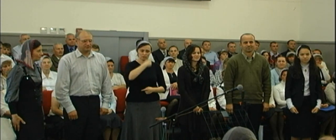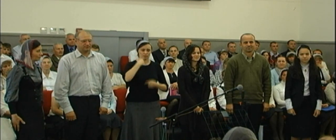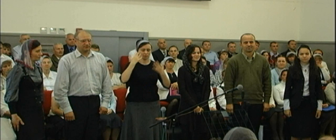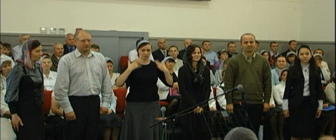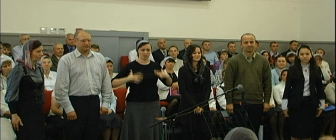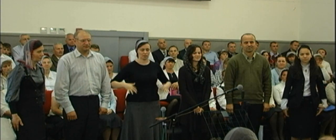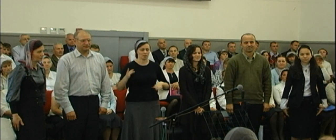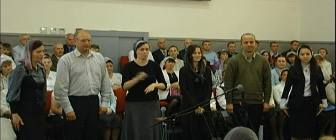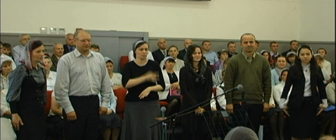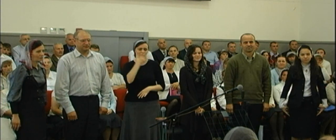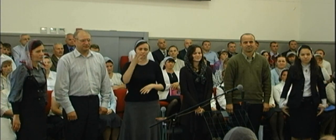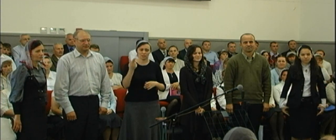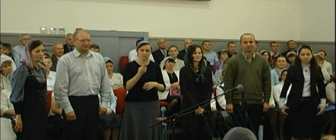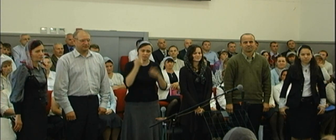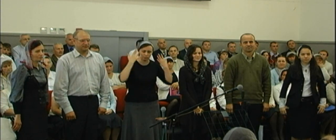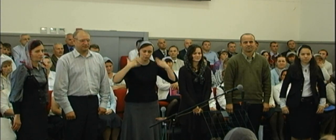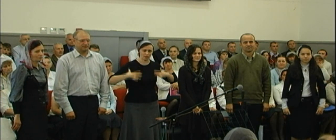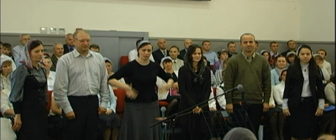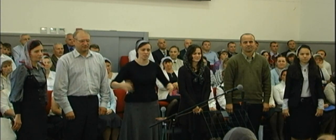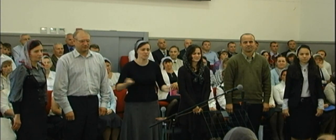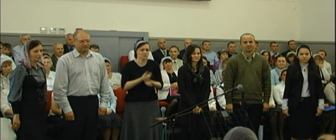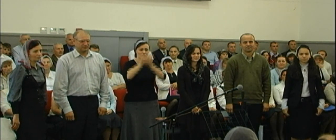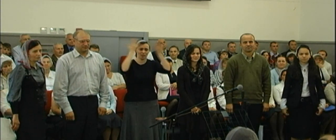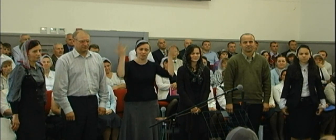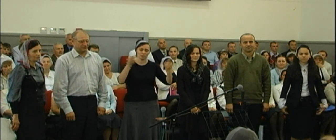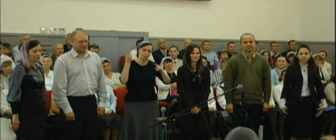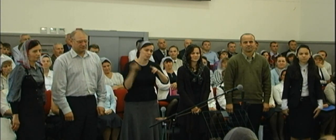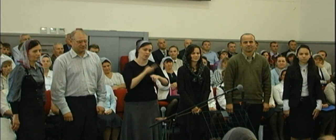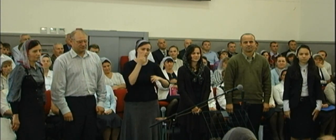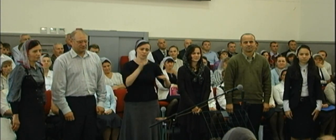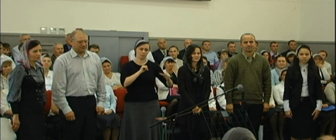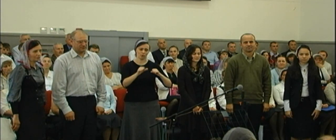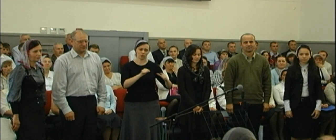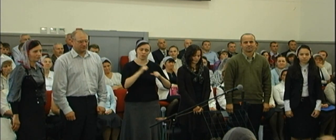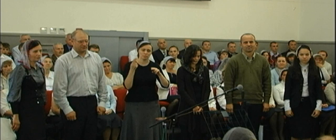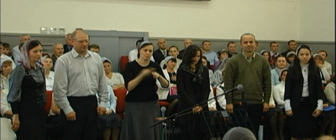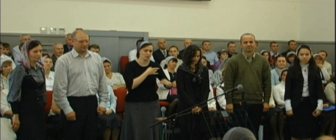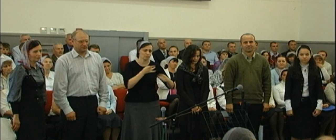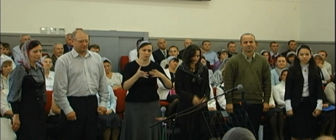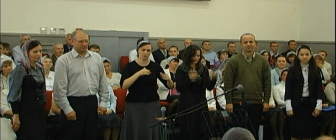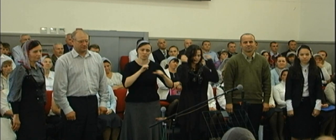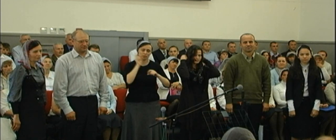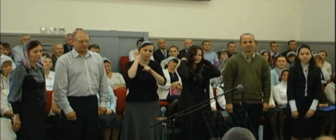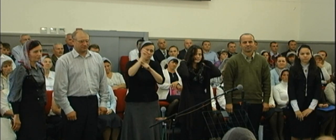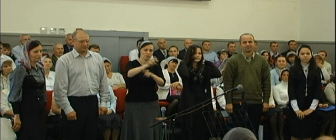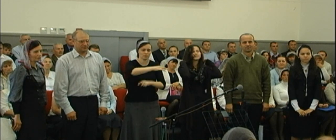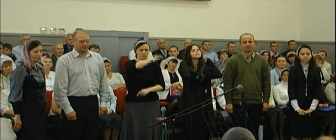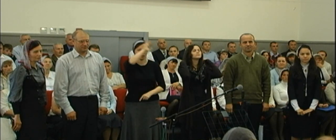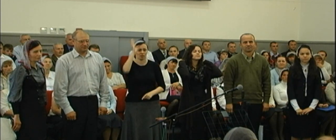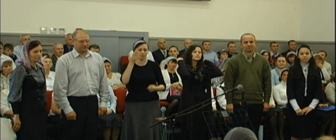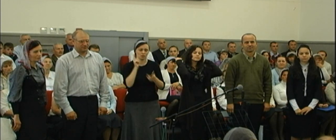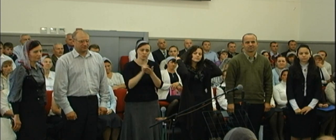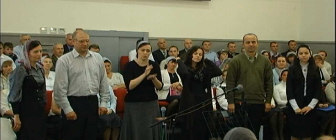лицу Платье белого цвета Платье белого цвета Без пятна и порока Пойдешь ты к венцу